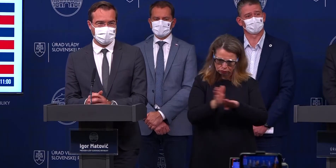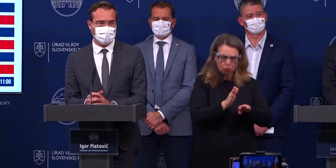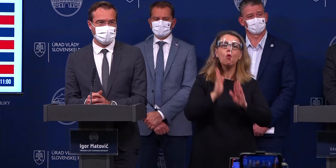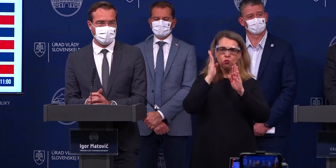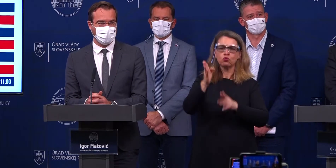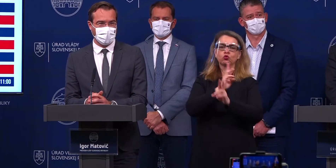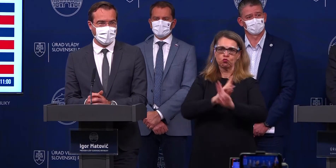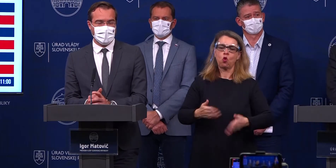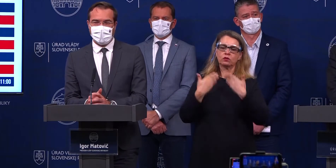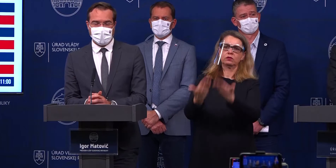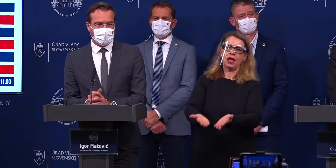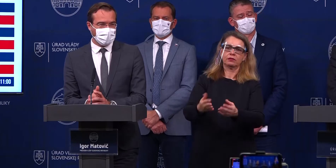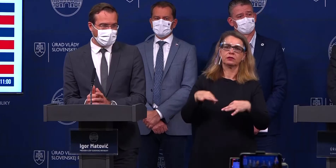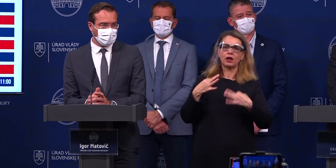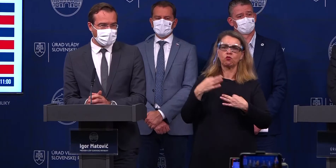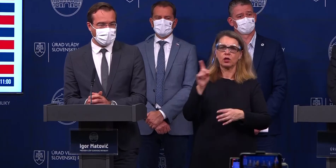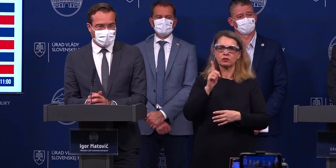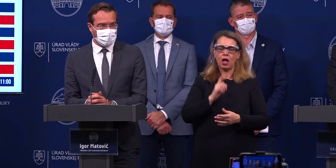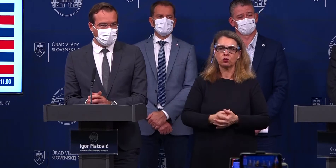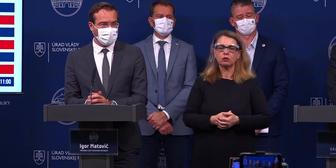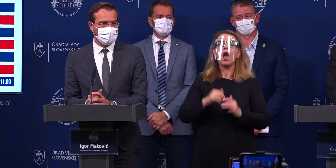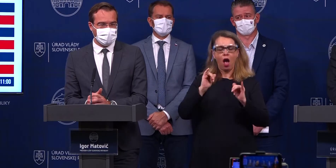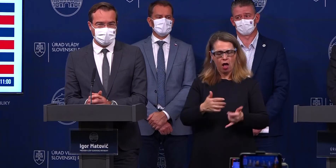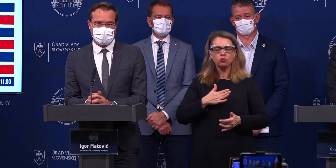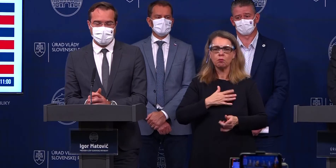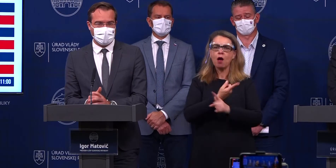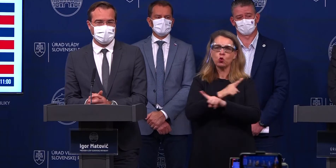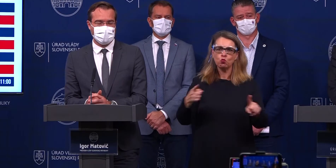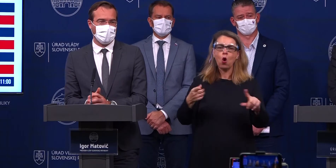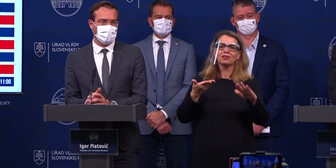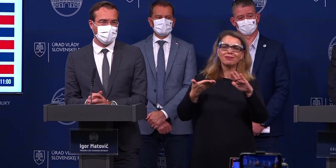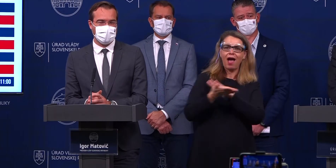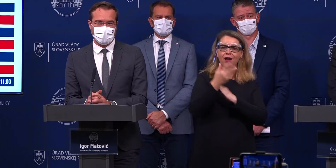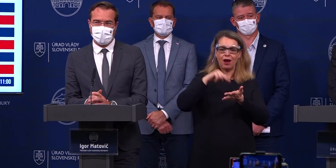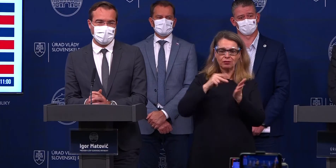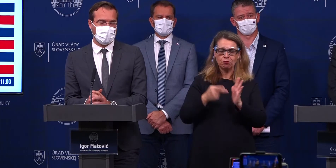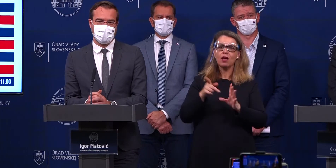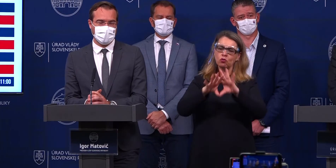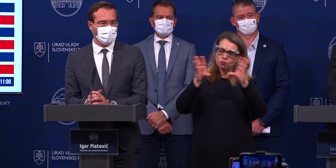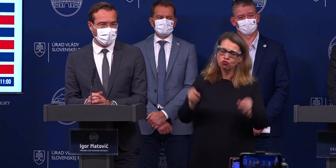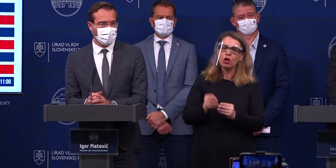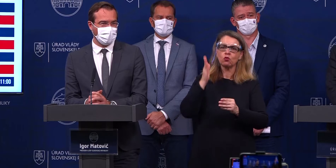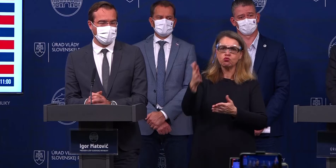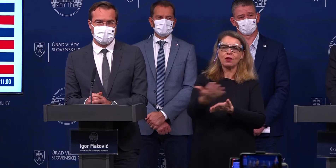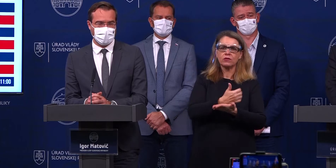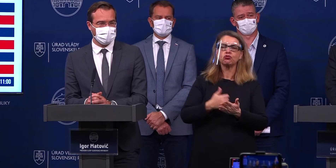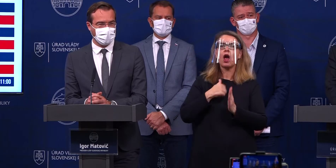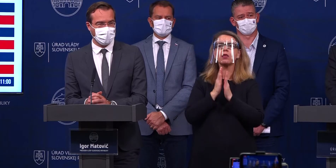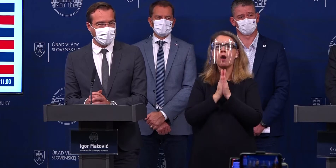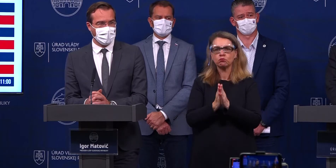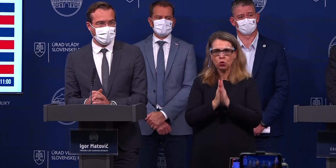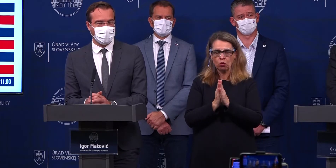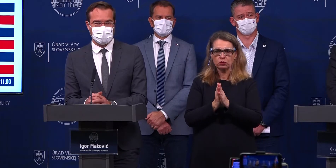starostlivosť v EÚ. Áno, je tu viacero plánov, ktoré tu sú. Samozrejme, títo všetky budeme využívať, ale ja prosím veľmi pekne, dúfam, že sa